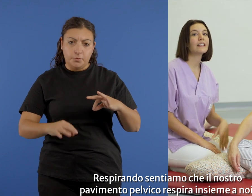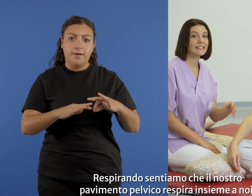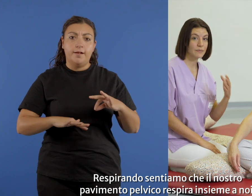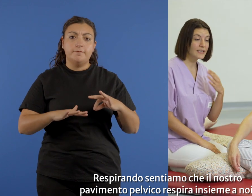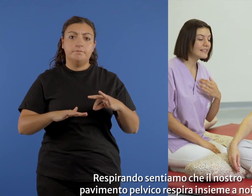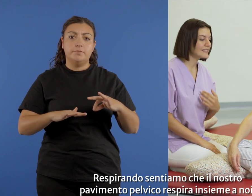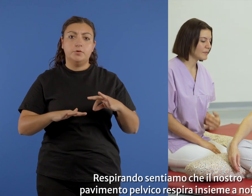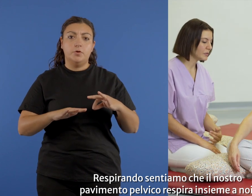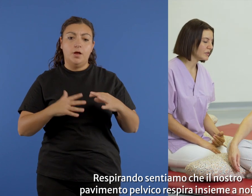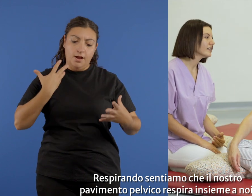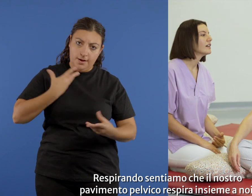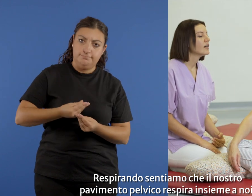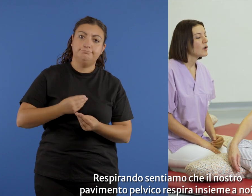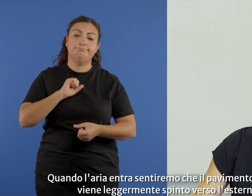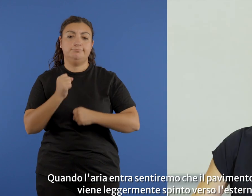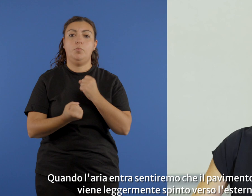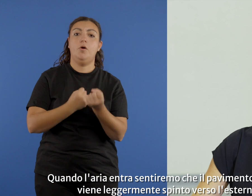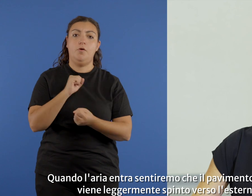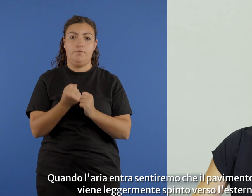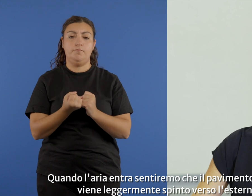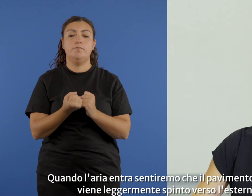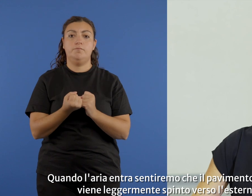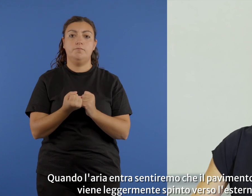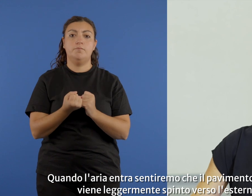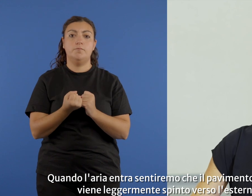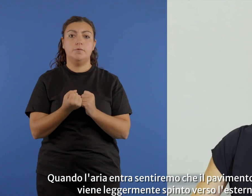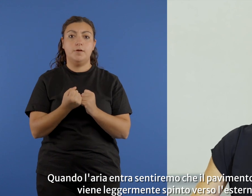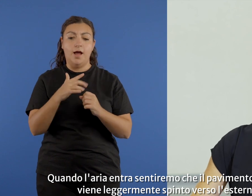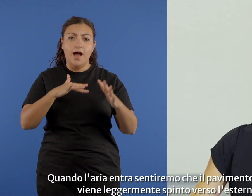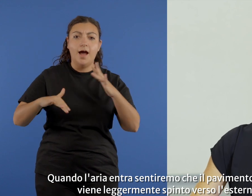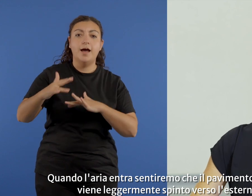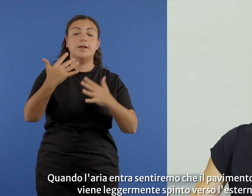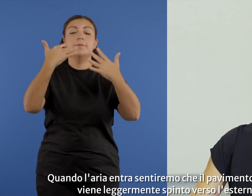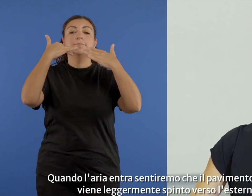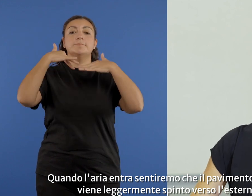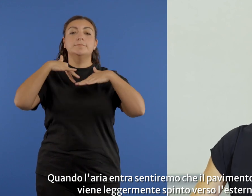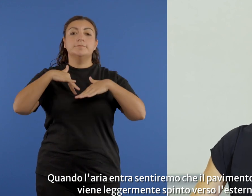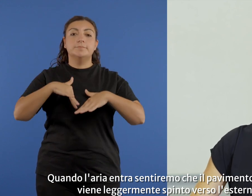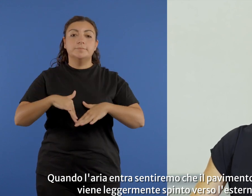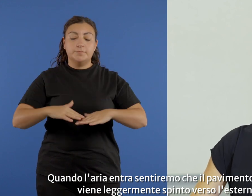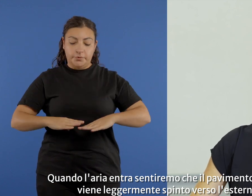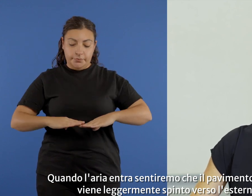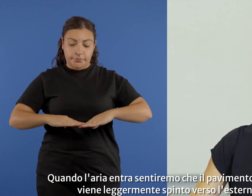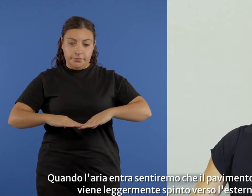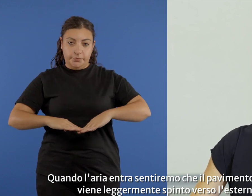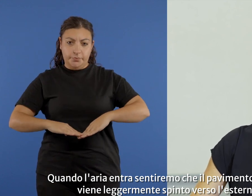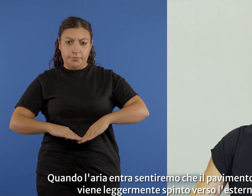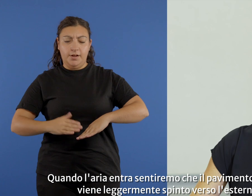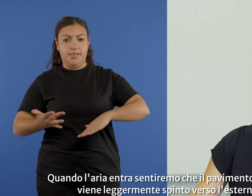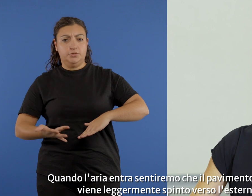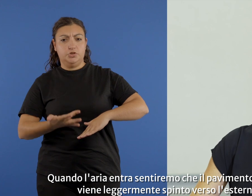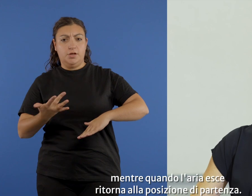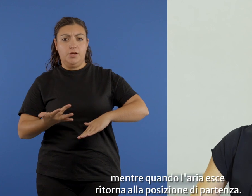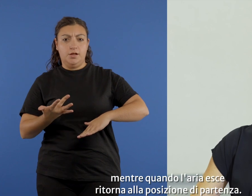pelvico respira insieme a noi. Quando l'aria entra sentiremo che il pavimento pelvico viene leggermente spinto verso l